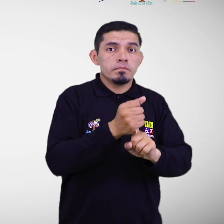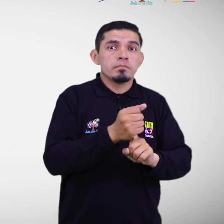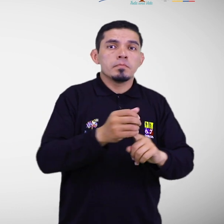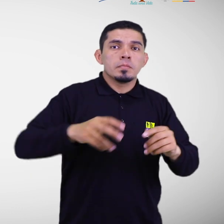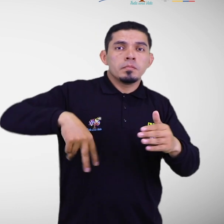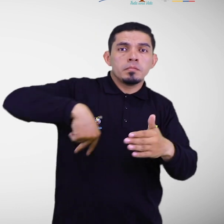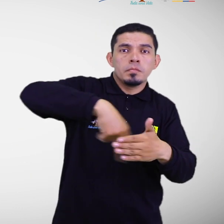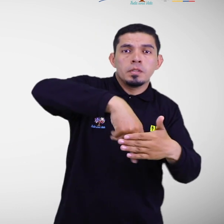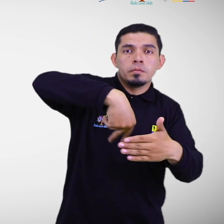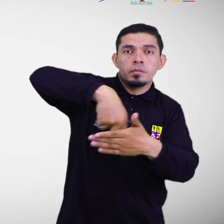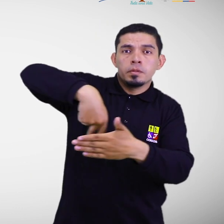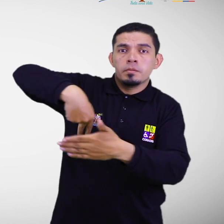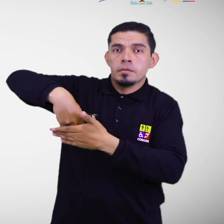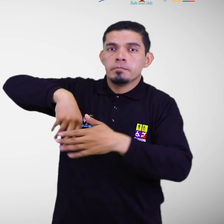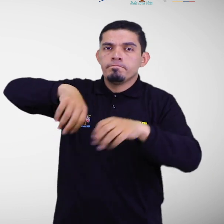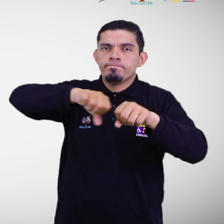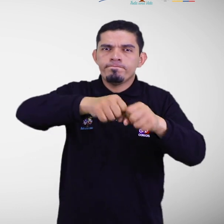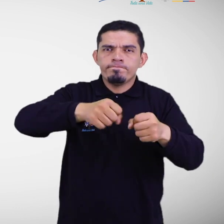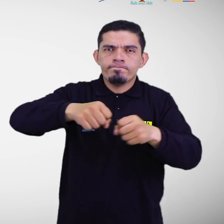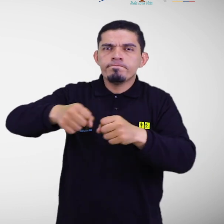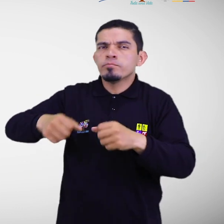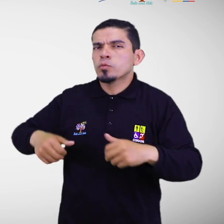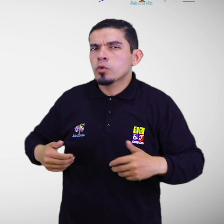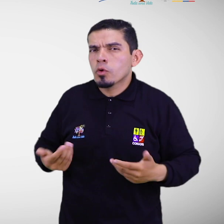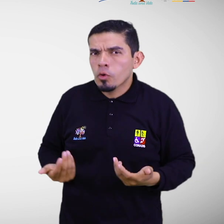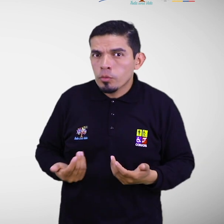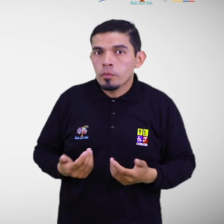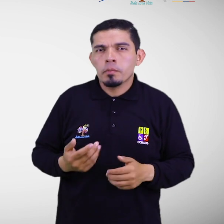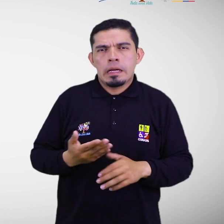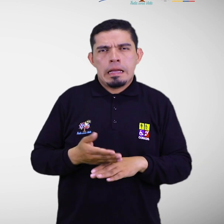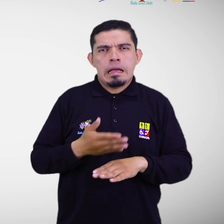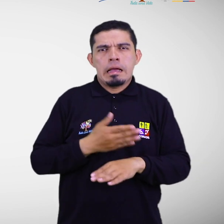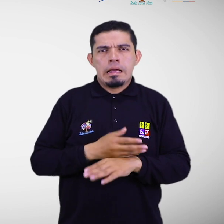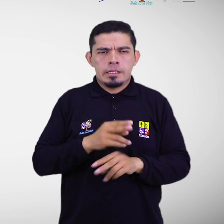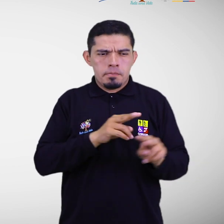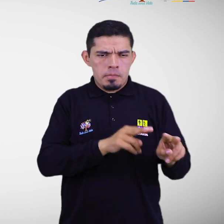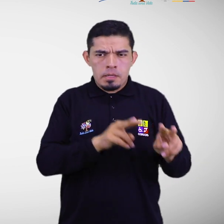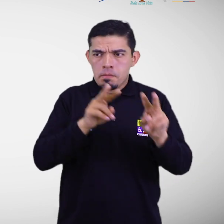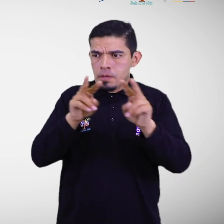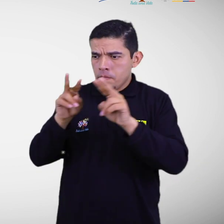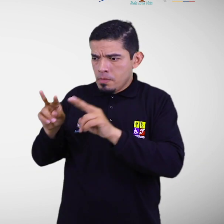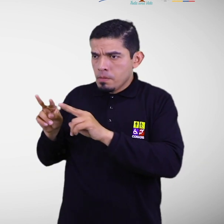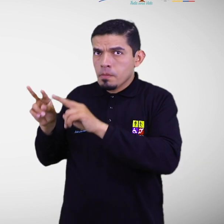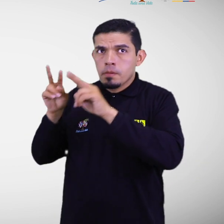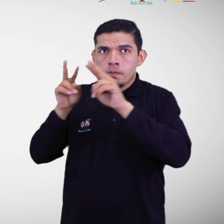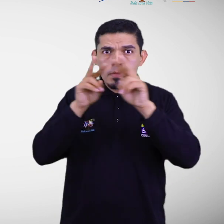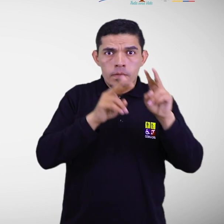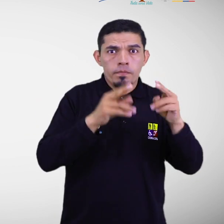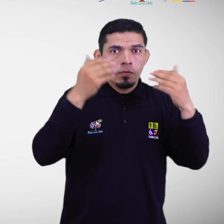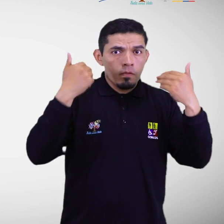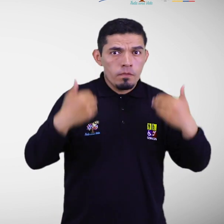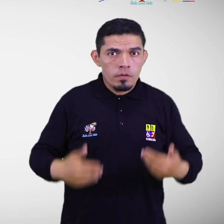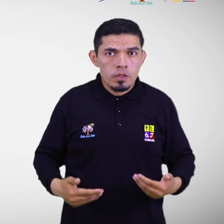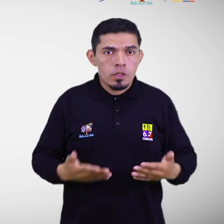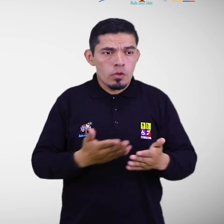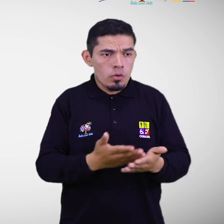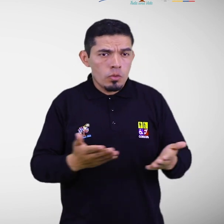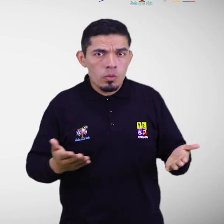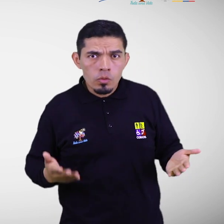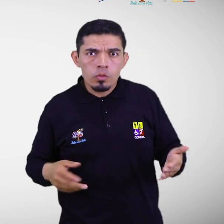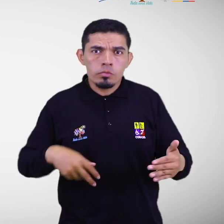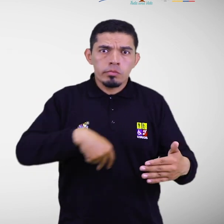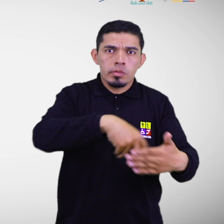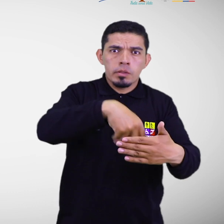obstáculos para el acceso. Es fundamental identificar las barreras físicas, arquitectónicas y urbanísticas que